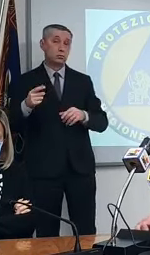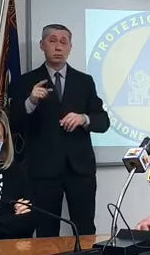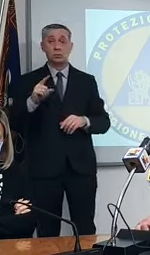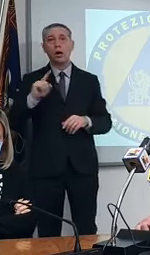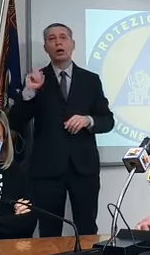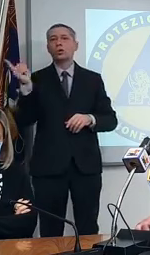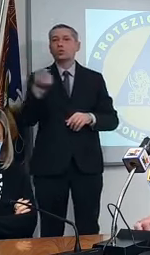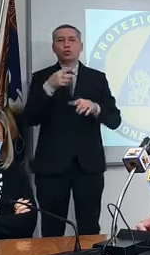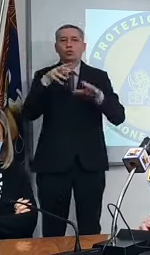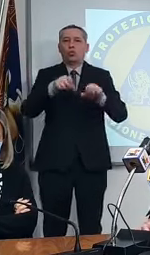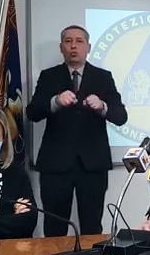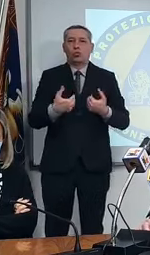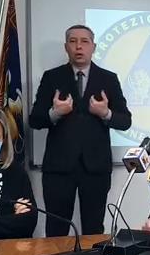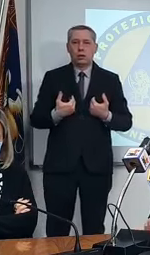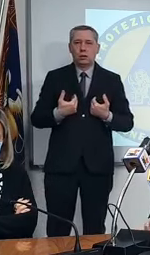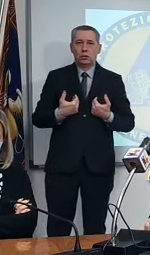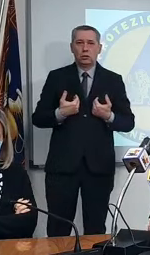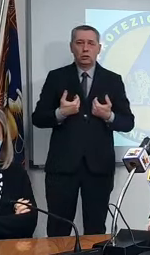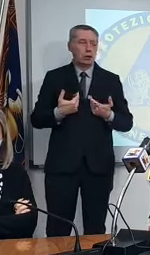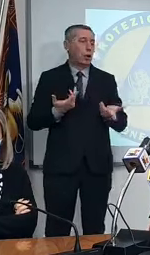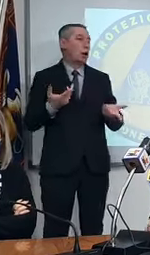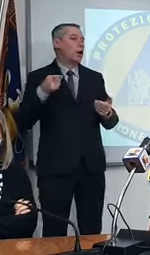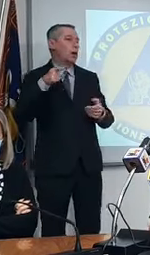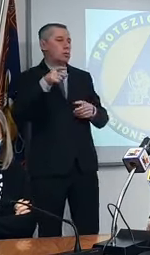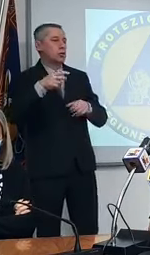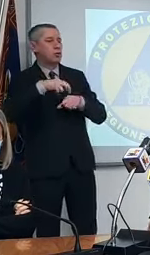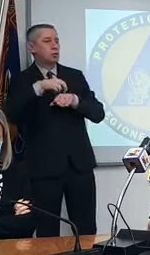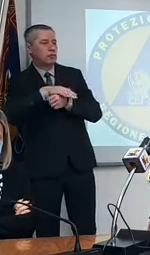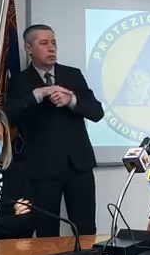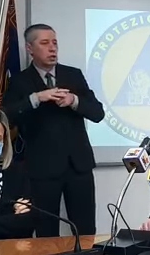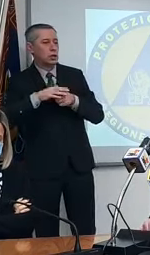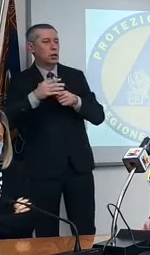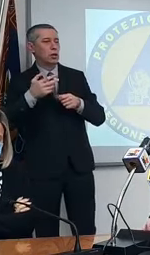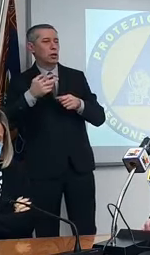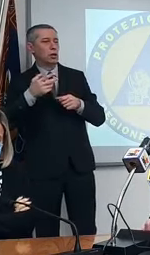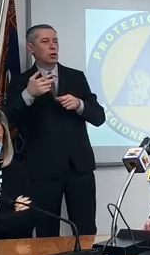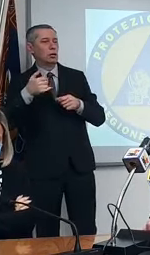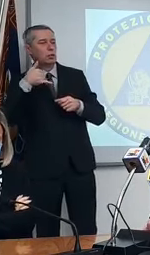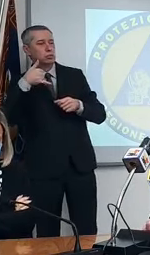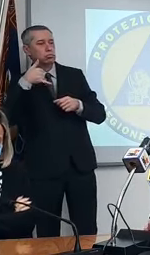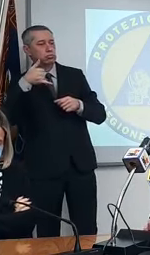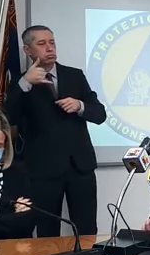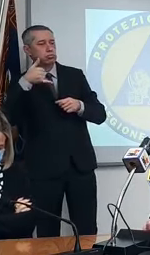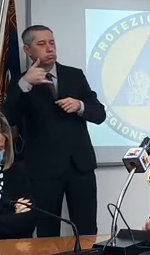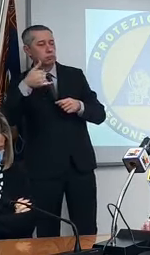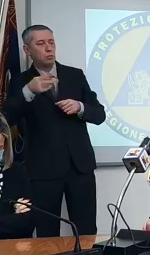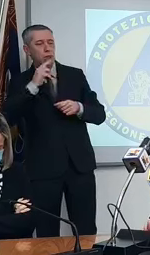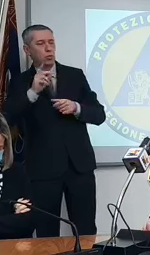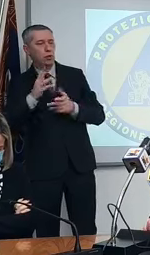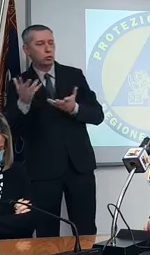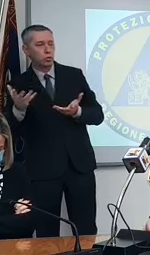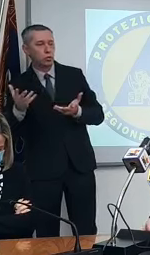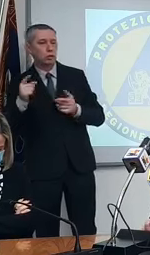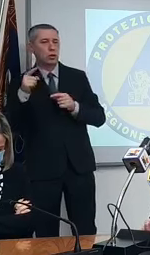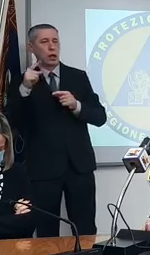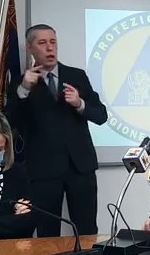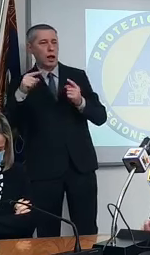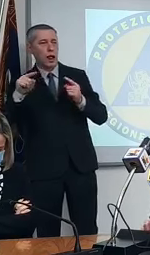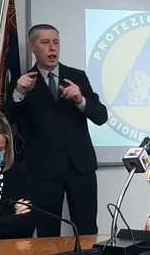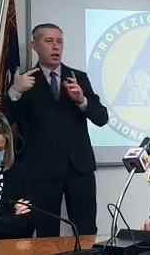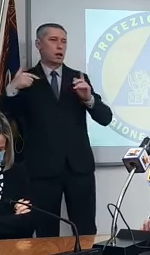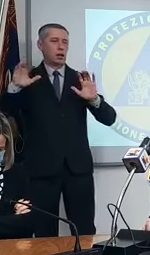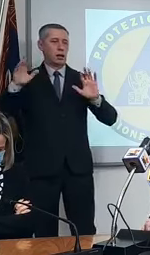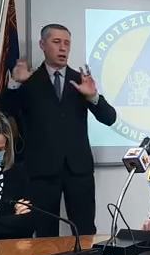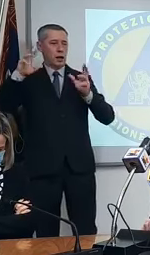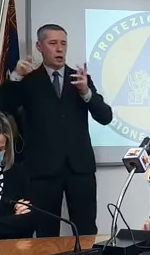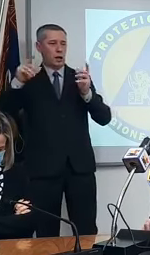impegnati ma non risponde nessuno per cui questo è il problema che ognuno rimanda all'altro